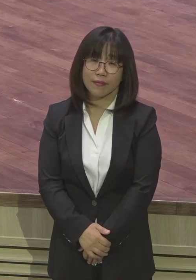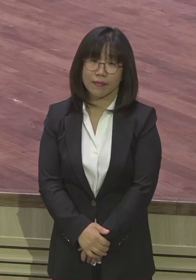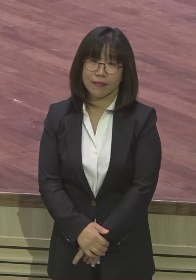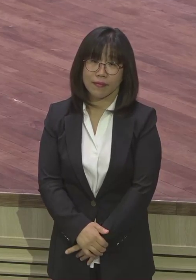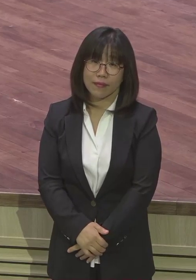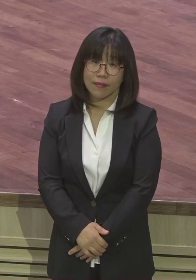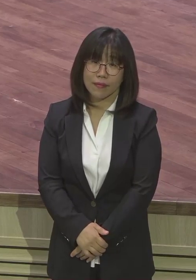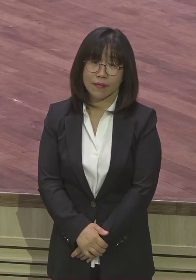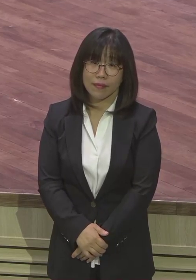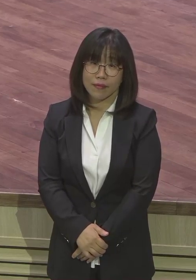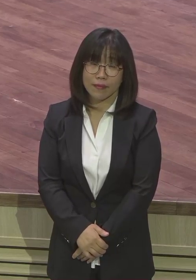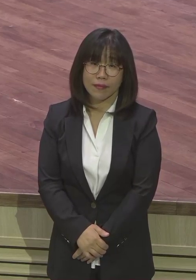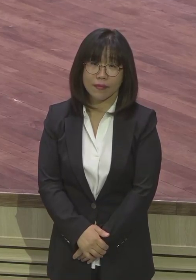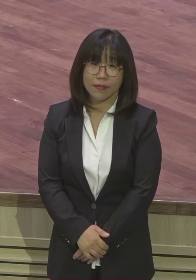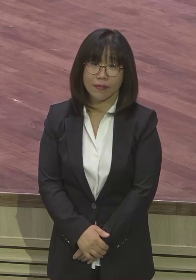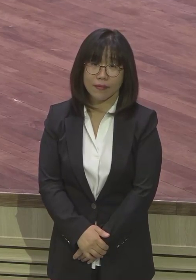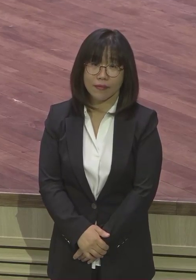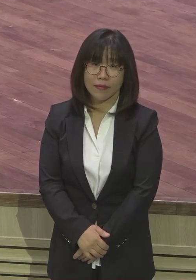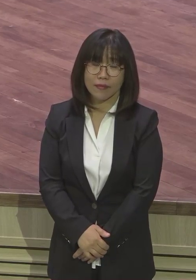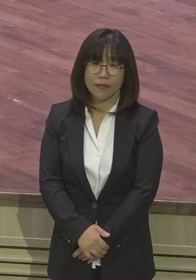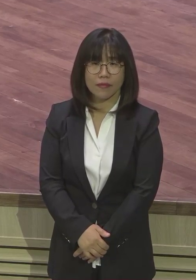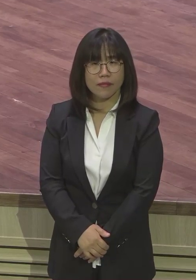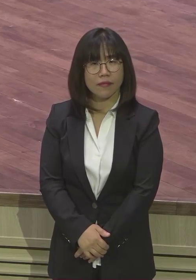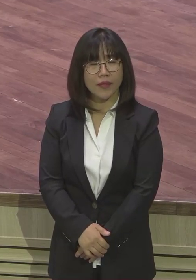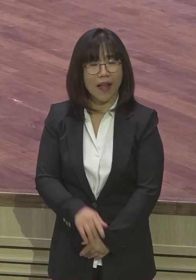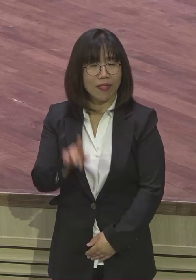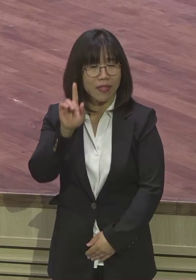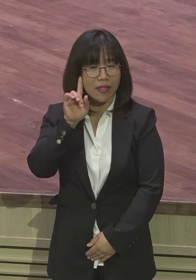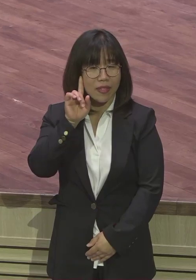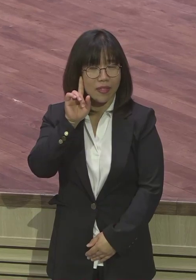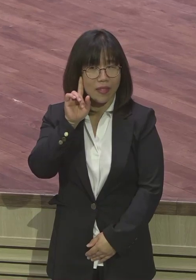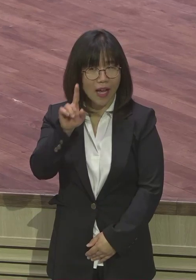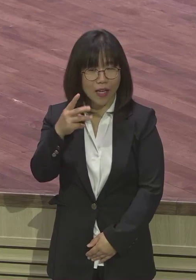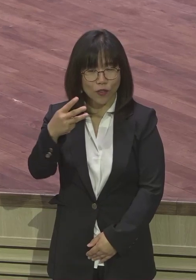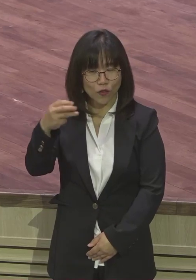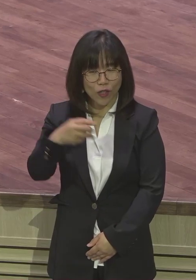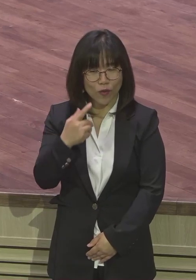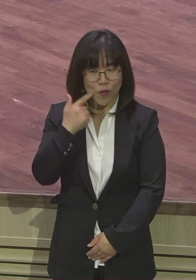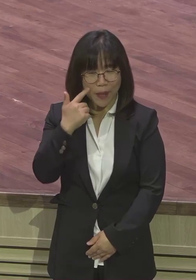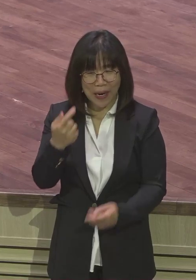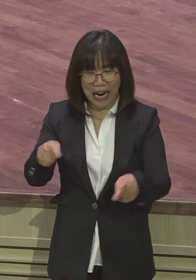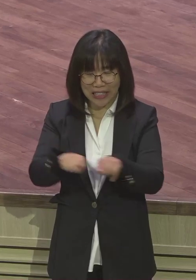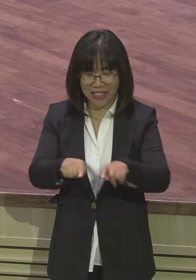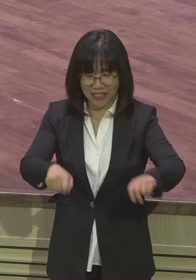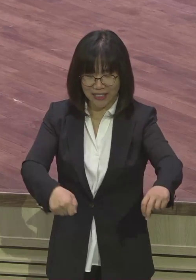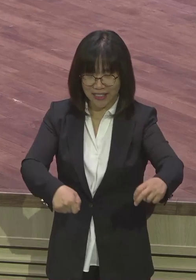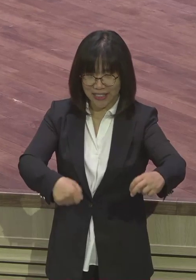우리 여기도 없는데 내일 아침에 유목사님 같이 하니까 없어 소금 없어. 없을 때 내가 조금 먹어.